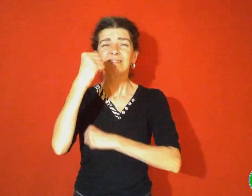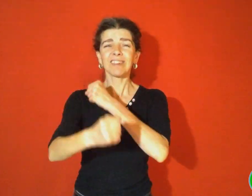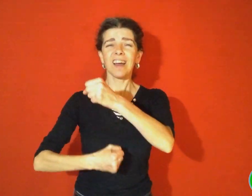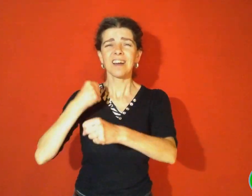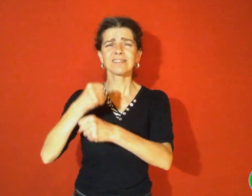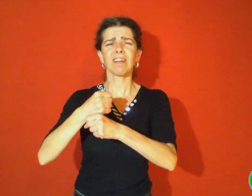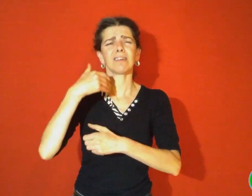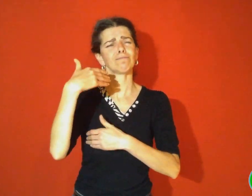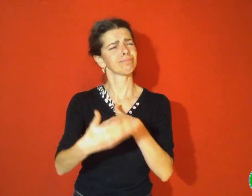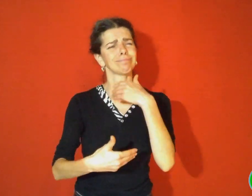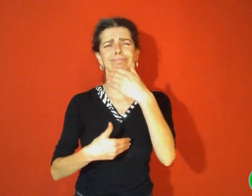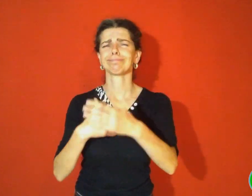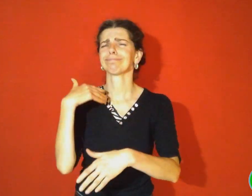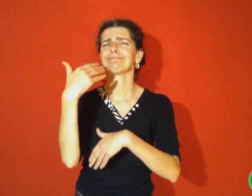Puis les années passèrent